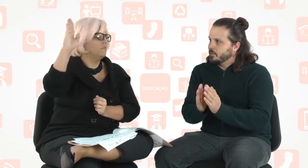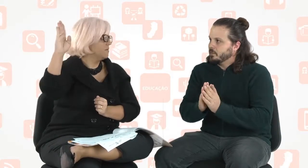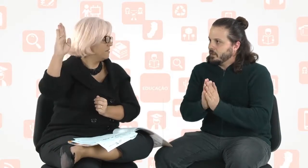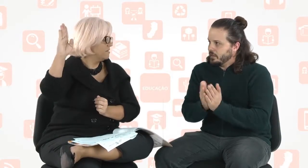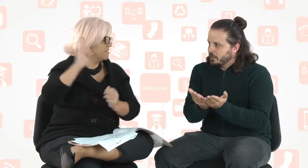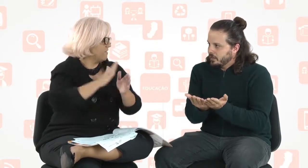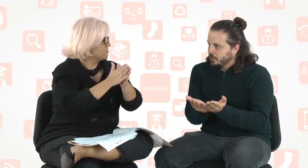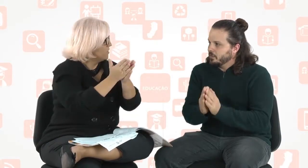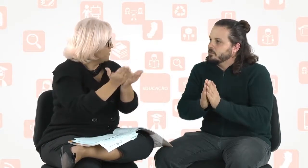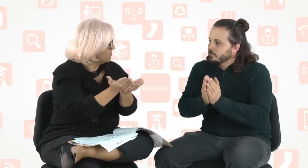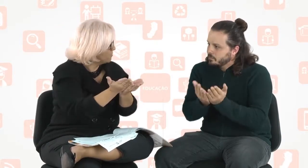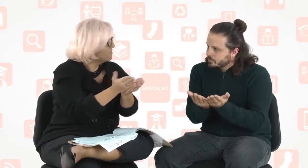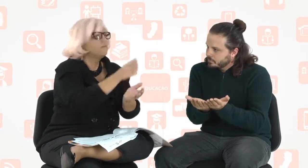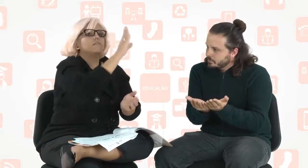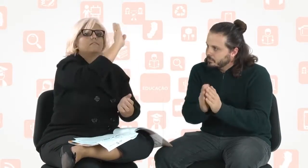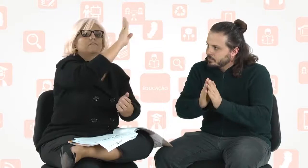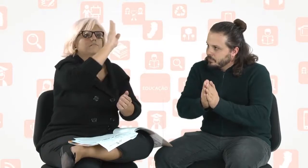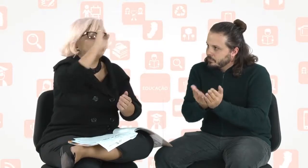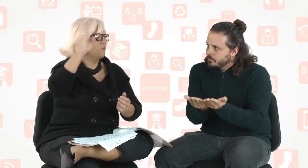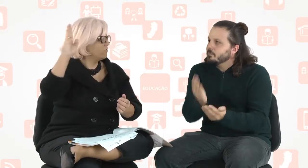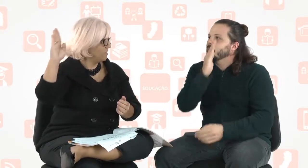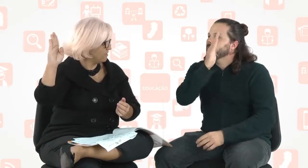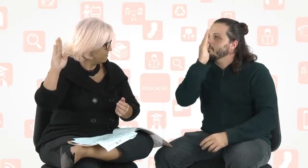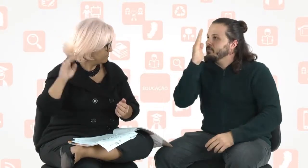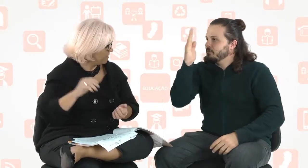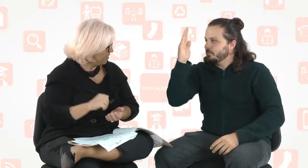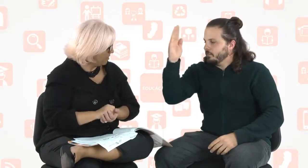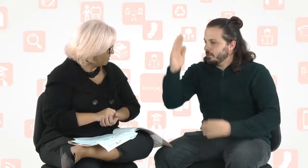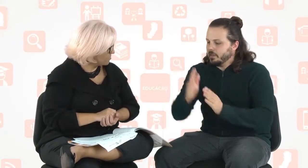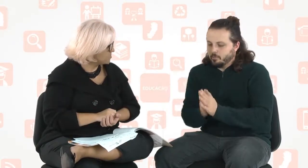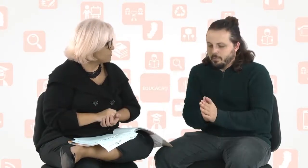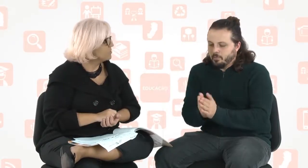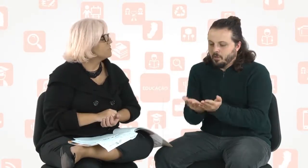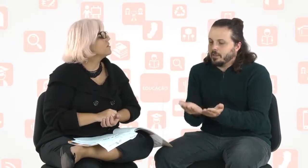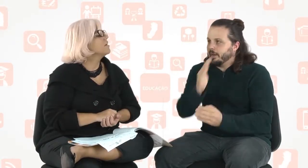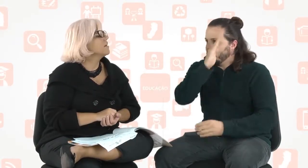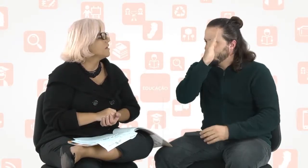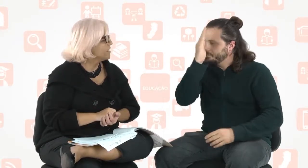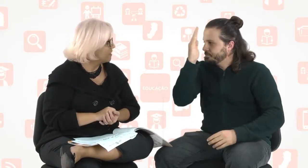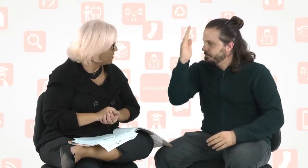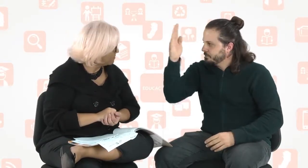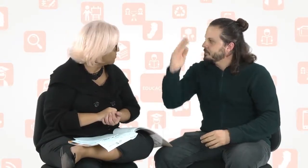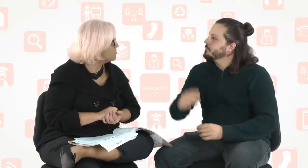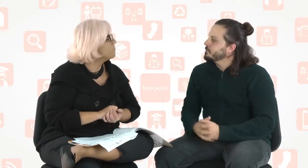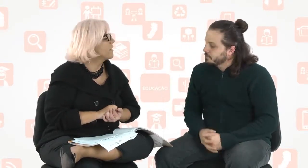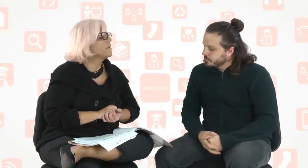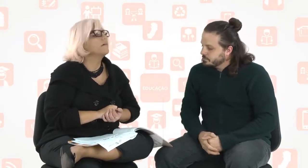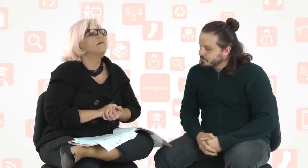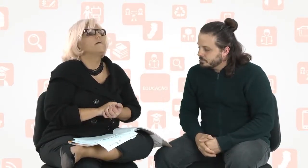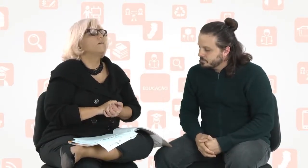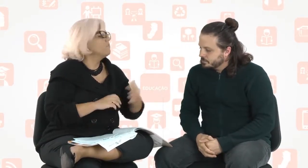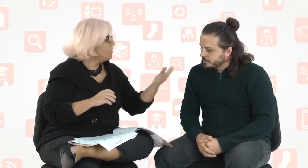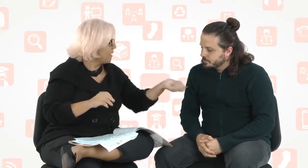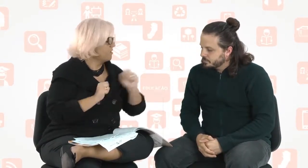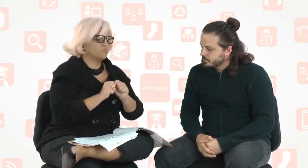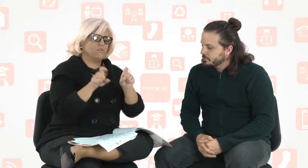Ah, Você faz o livro. Uhum. Prateleira. Isso. Legal. Biblioteca. É. Muito bem. Uhum. Informática.